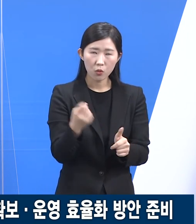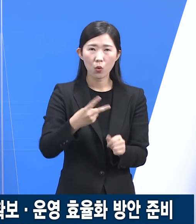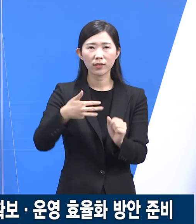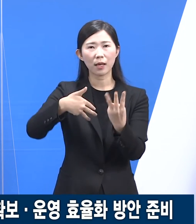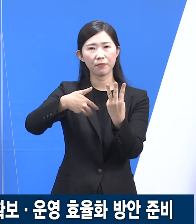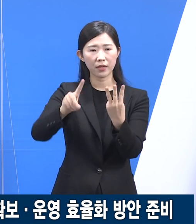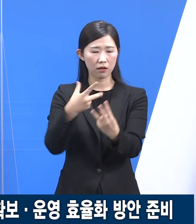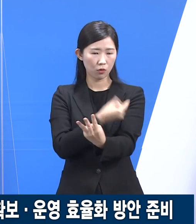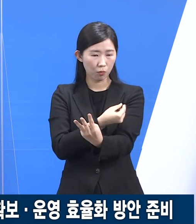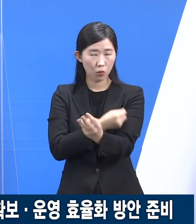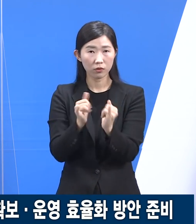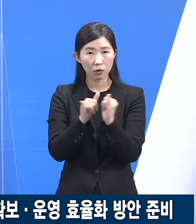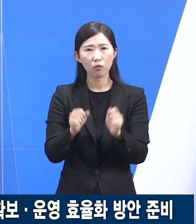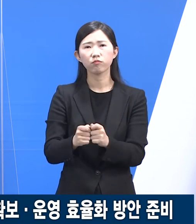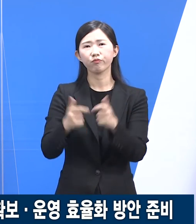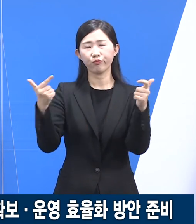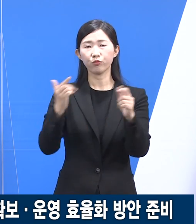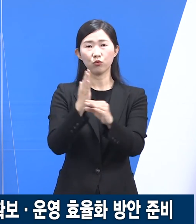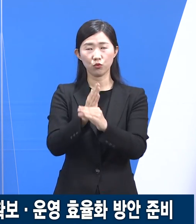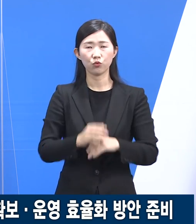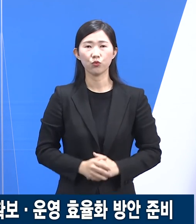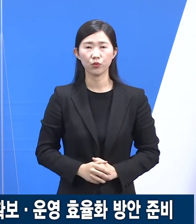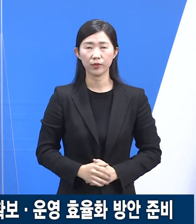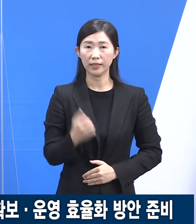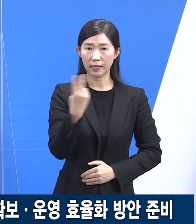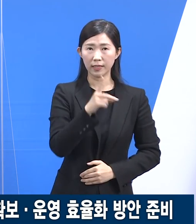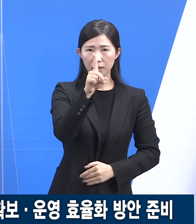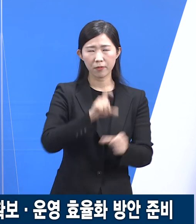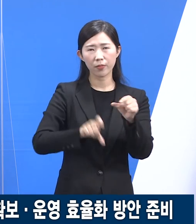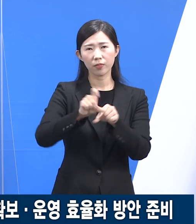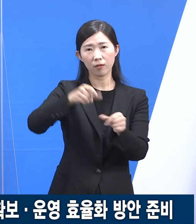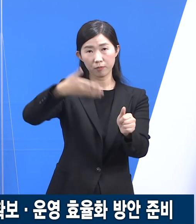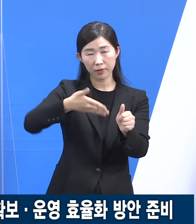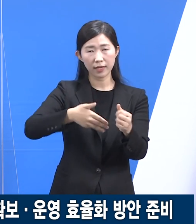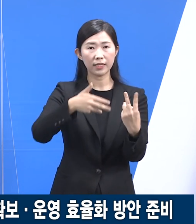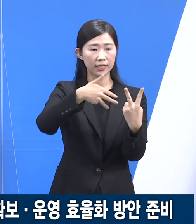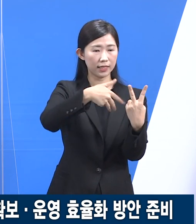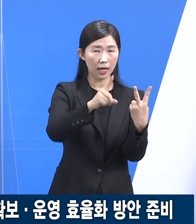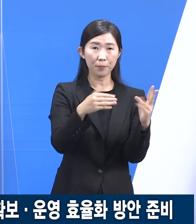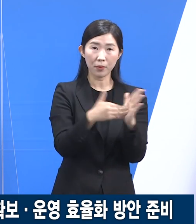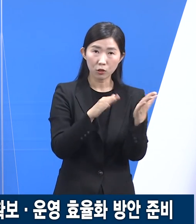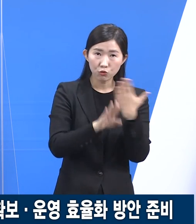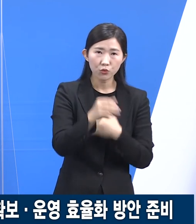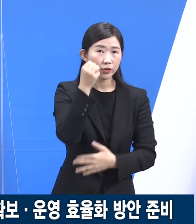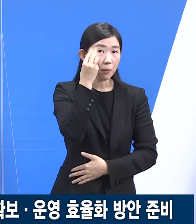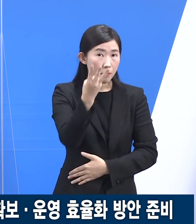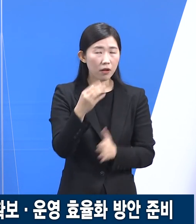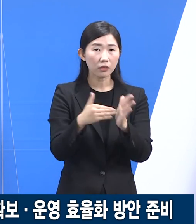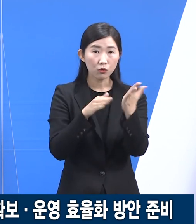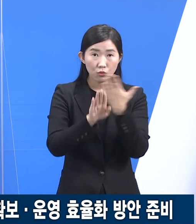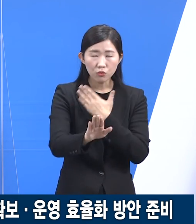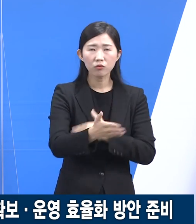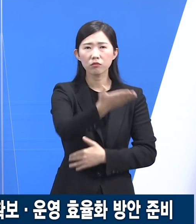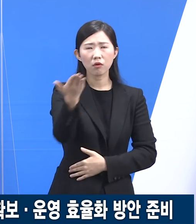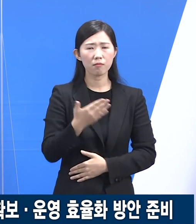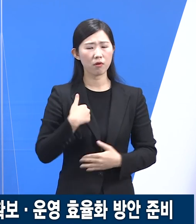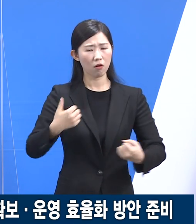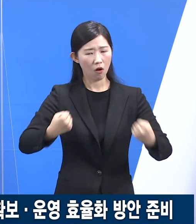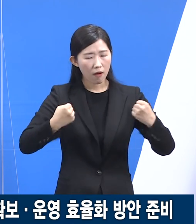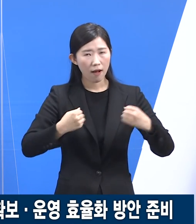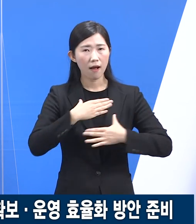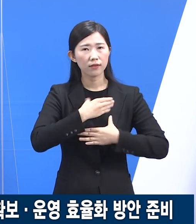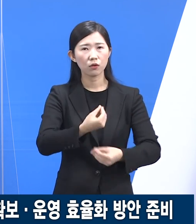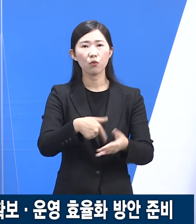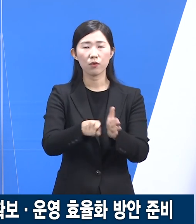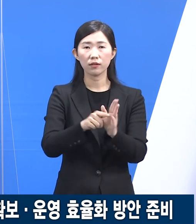상승하고 있습니다. 다시 한번 담보드립니다. 2차 접종 후 3개월이 경과한 분들께서는 본인의 건강과 안전을 지키기 위해